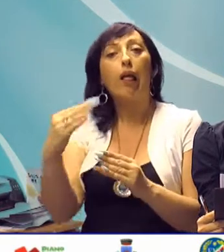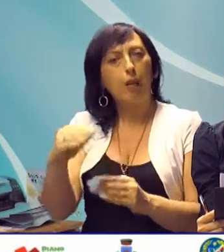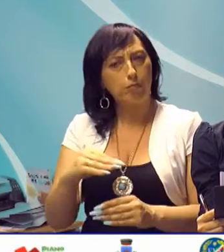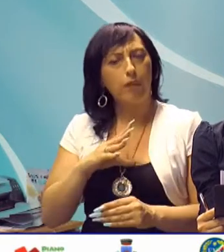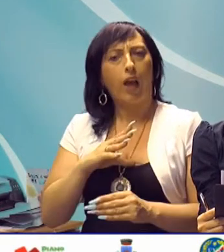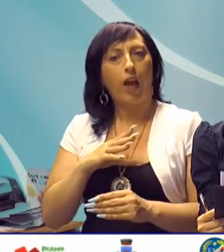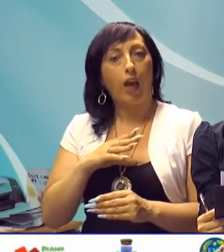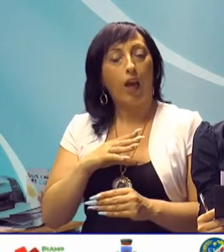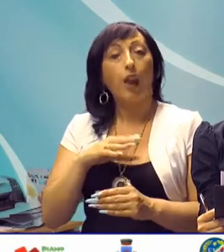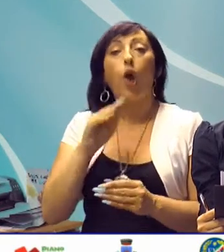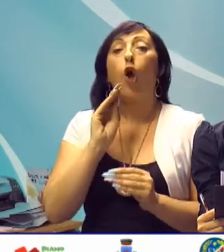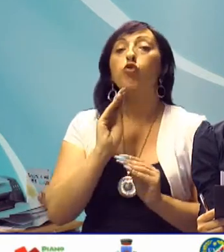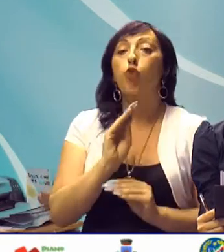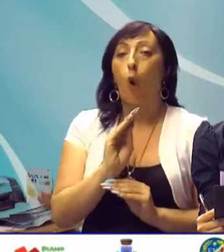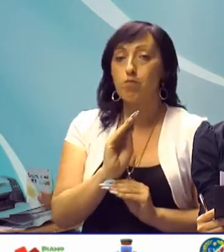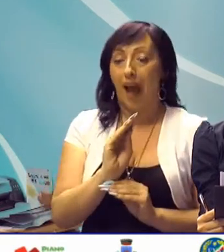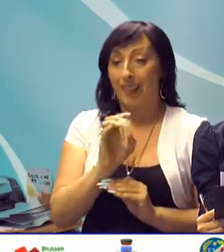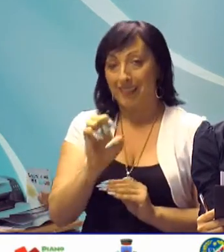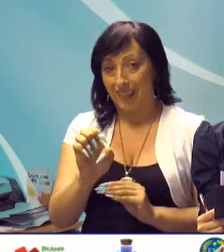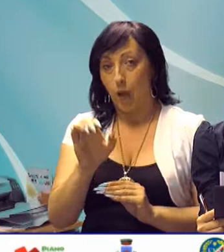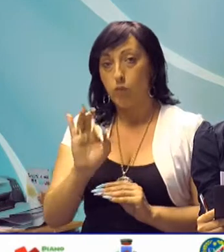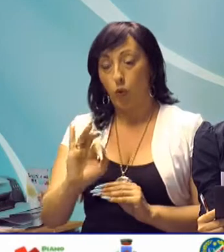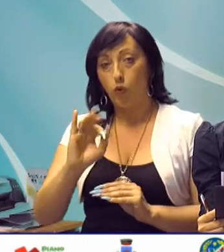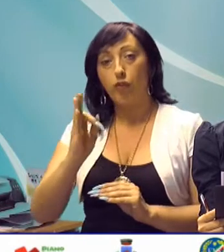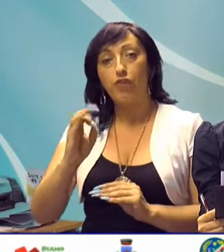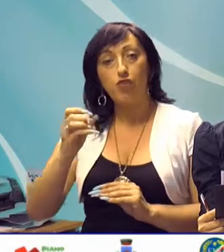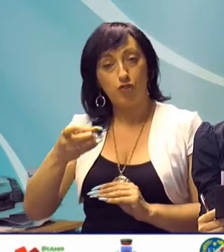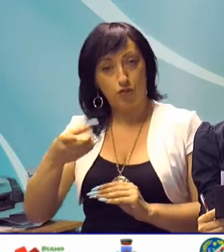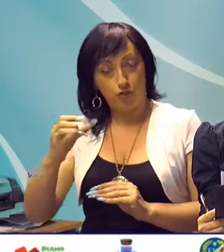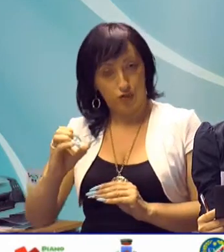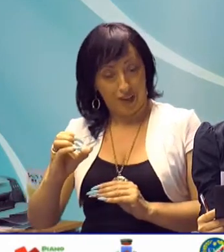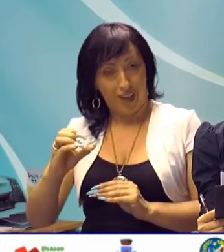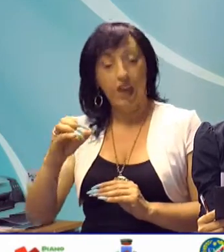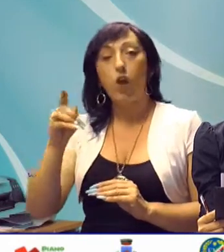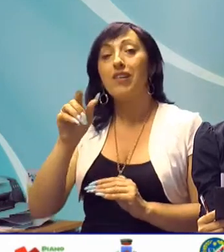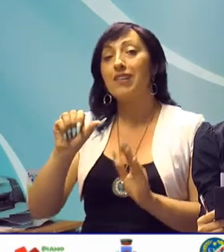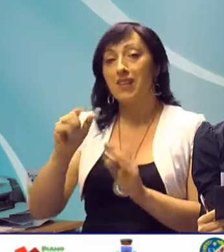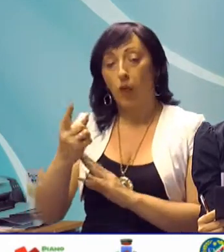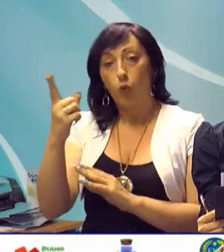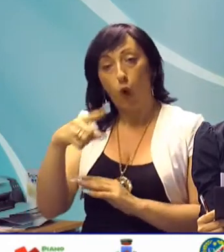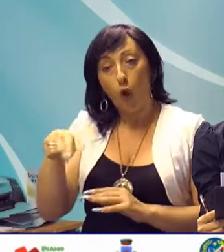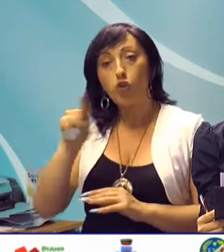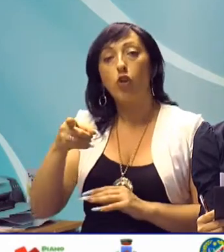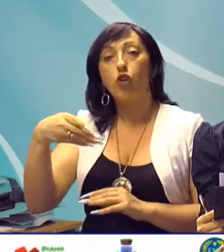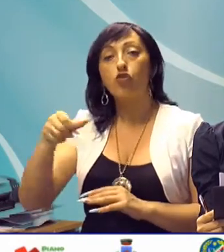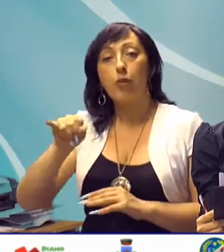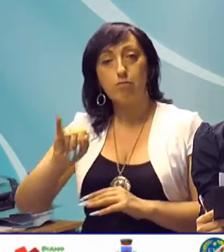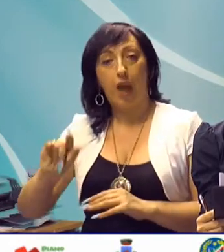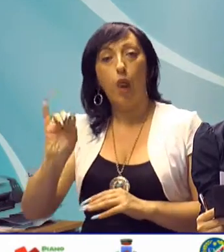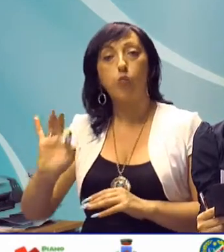'indirizzo domande.fidg61.gmail.com